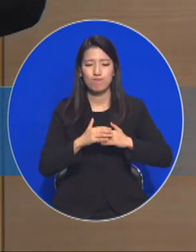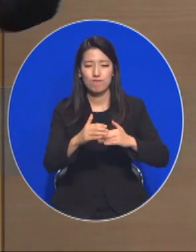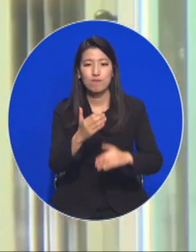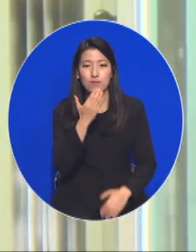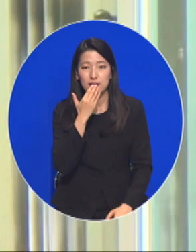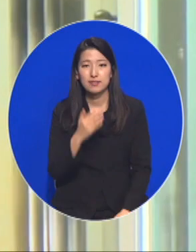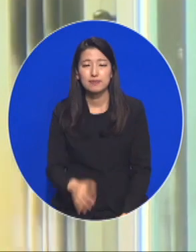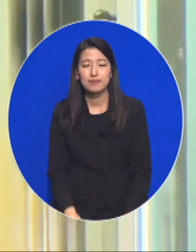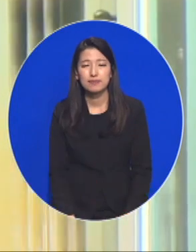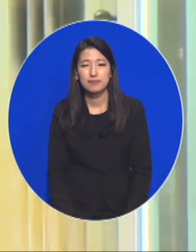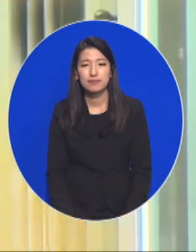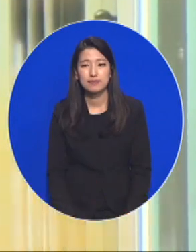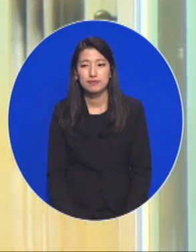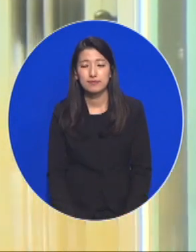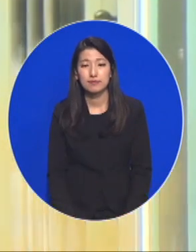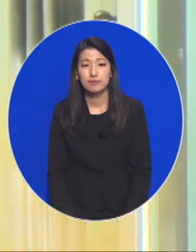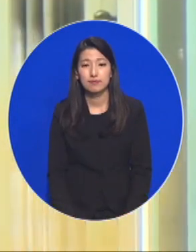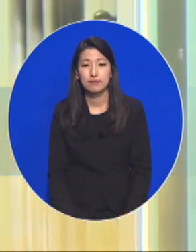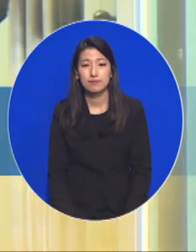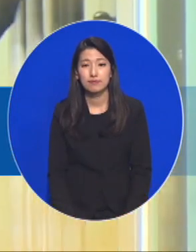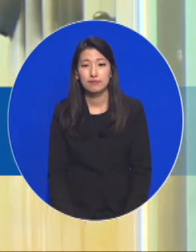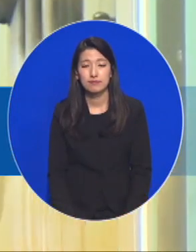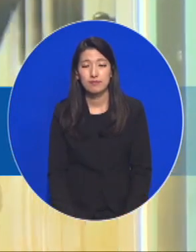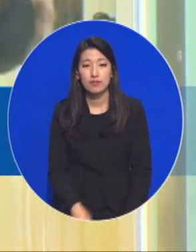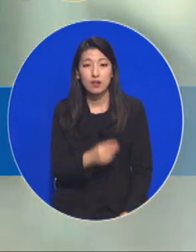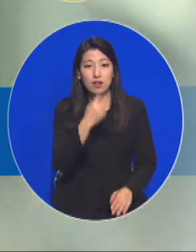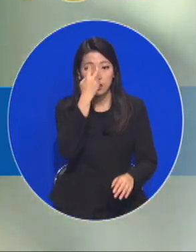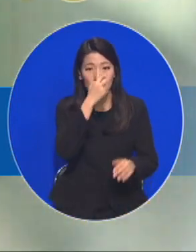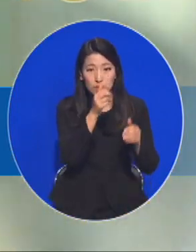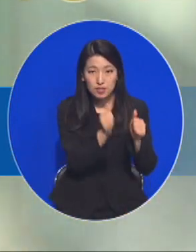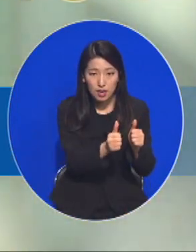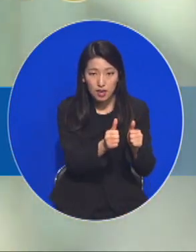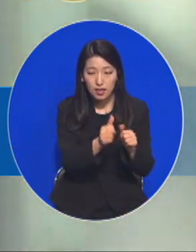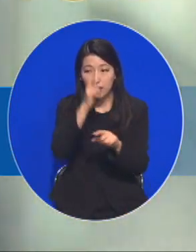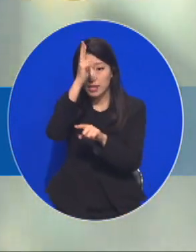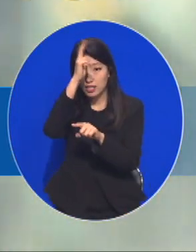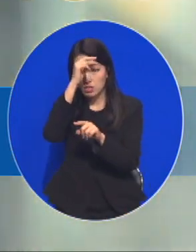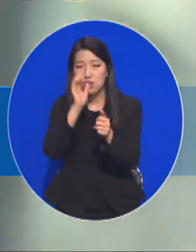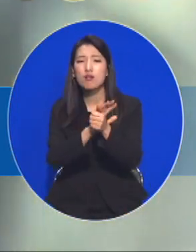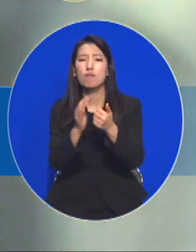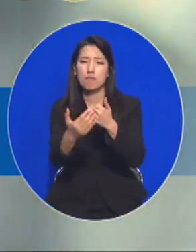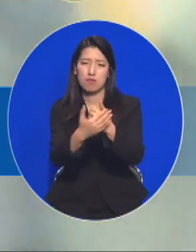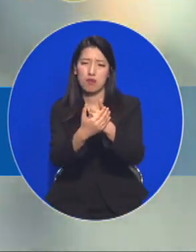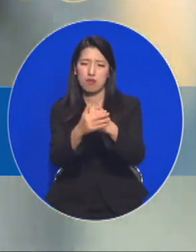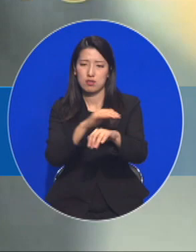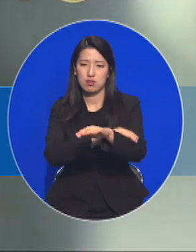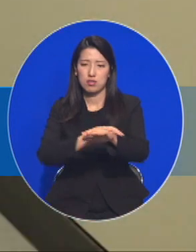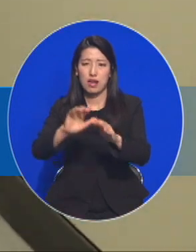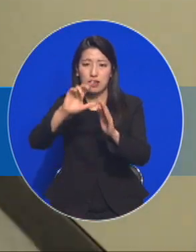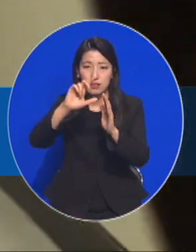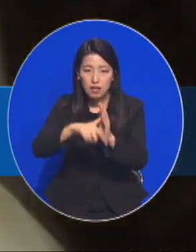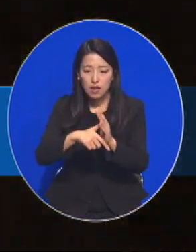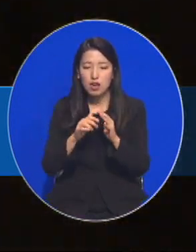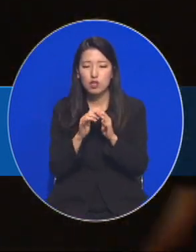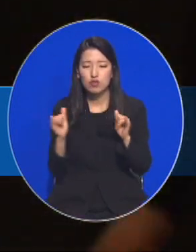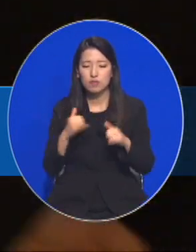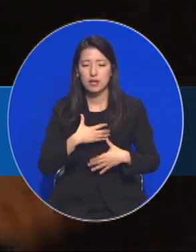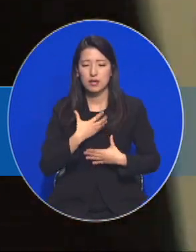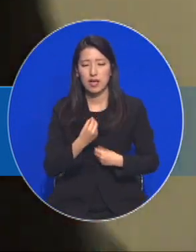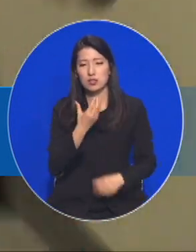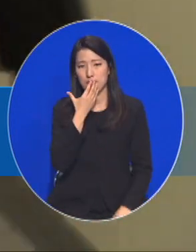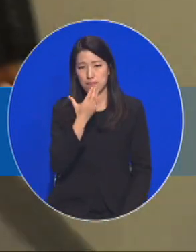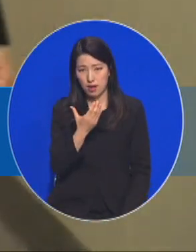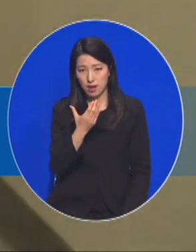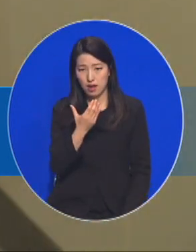추 장관은 검경이 서로 협력해 국민이 범죄로부터 안전해지고 형사사법 시스템이